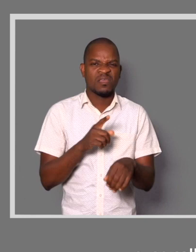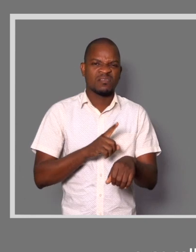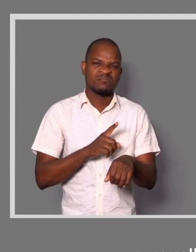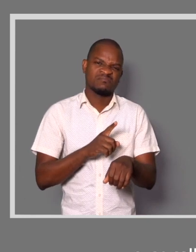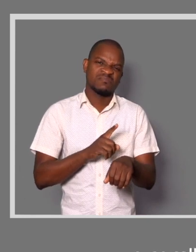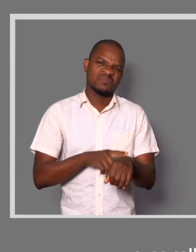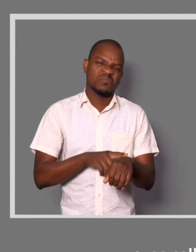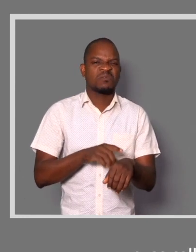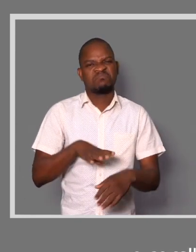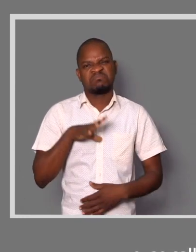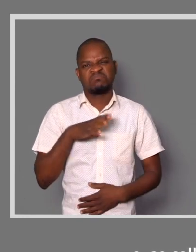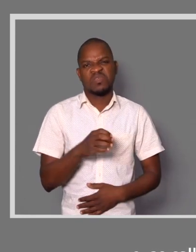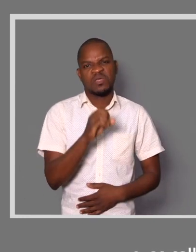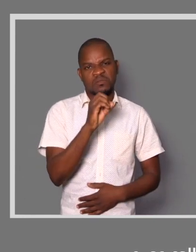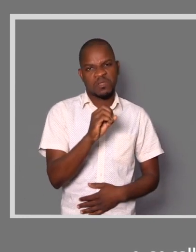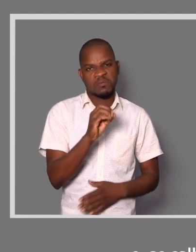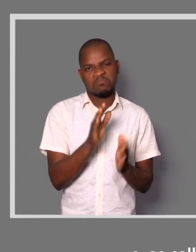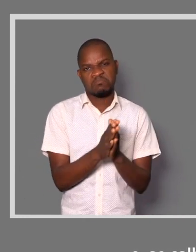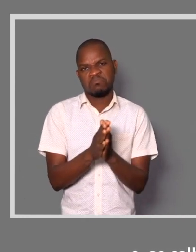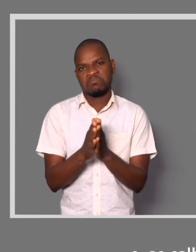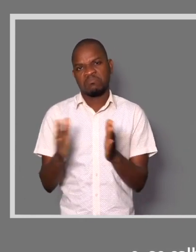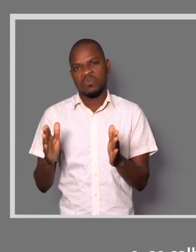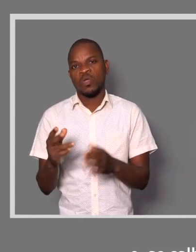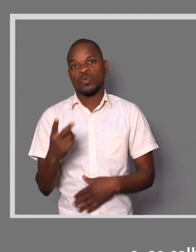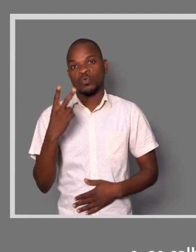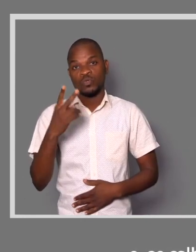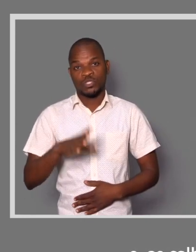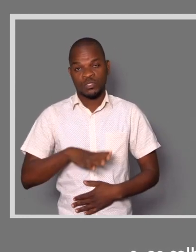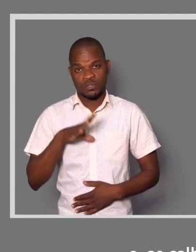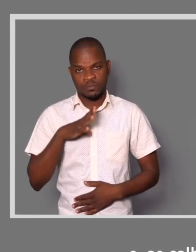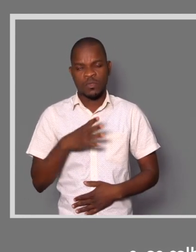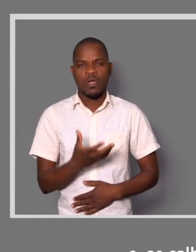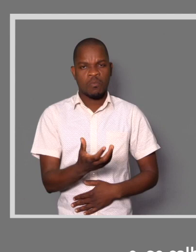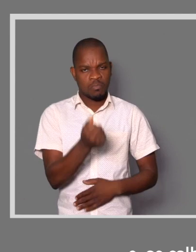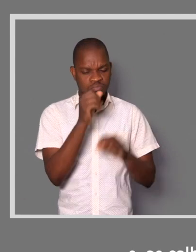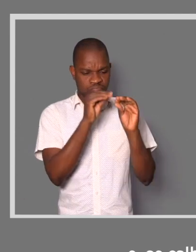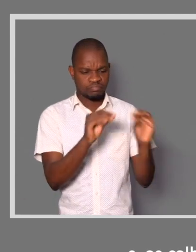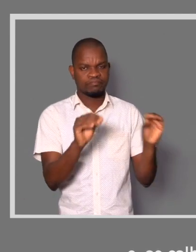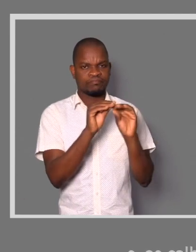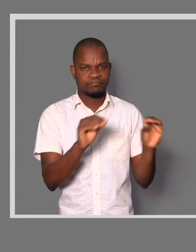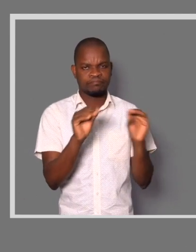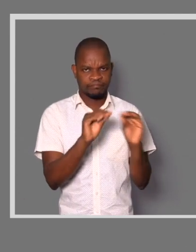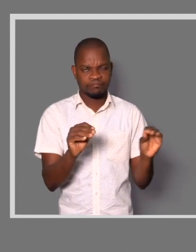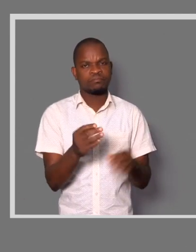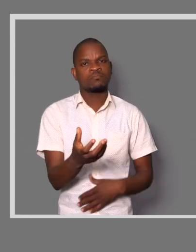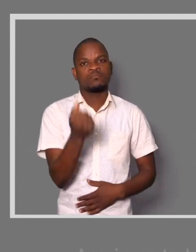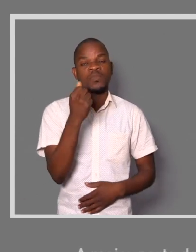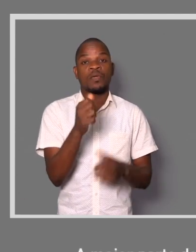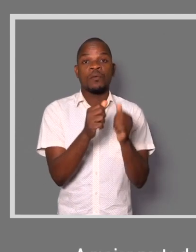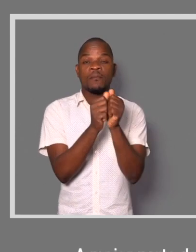aos dois, podem precisar de serem ensinadas passo a passo. A maior parte